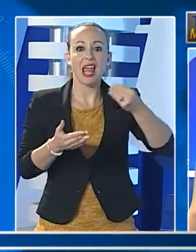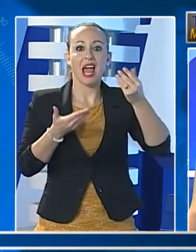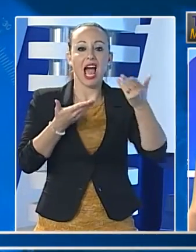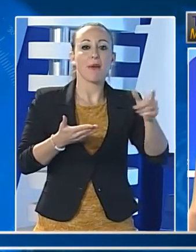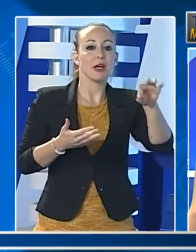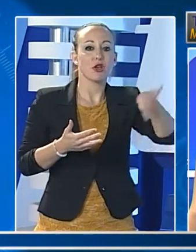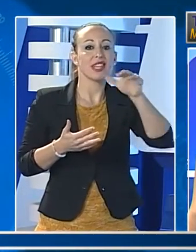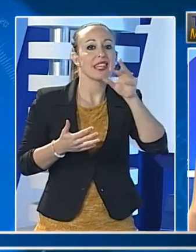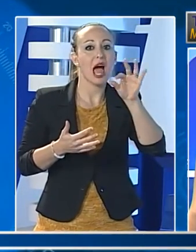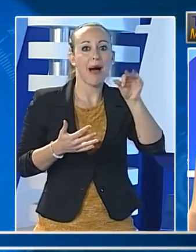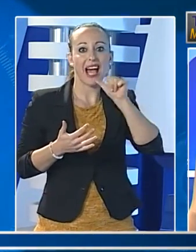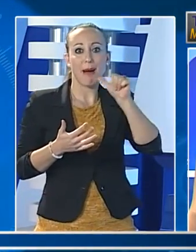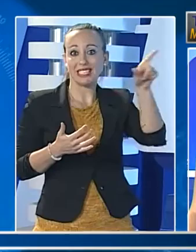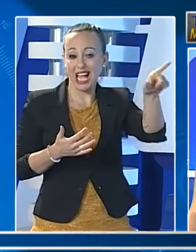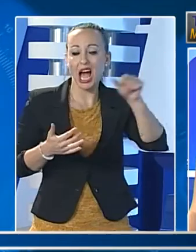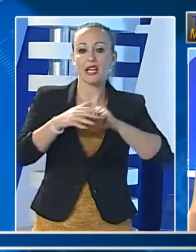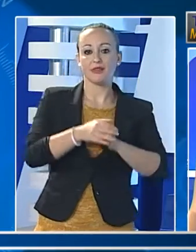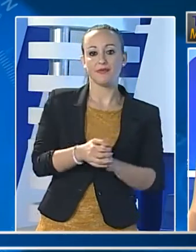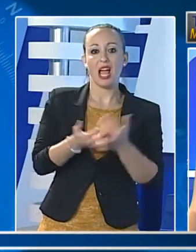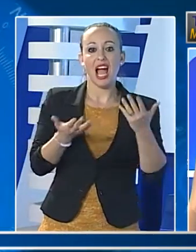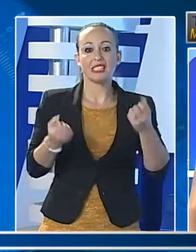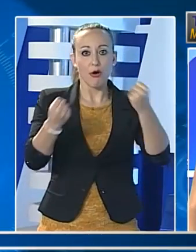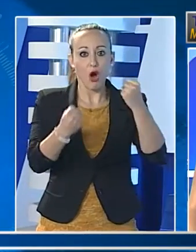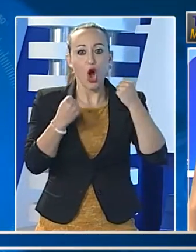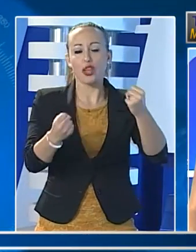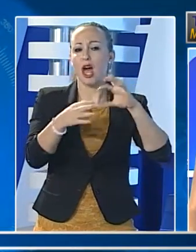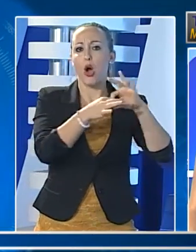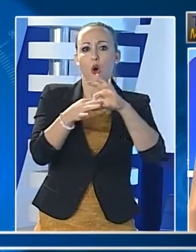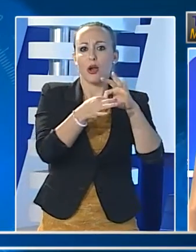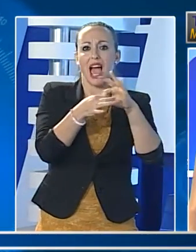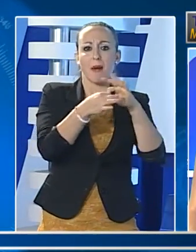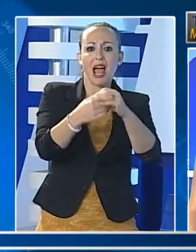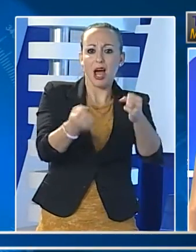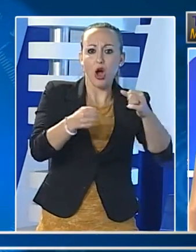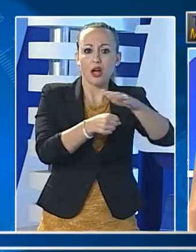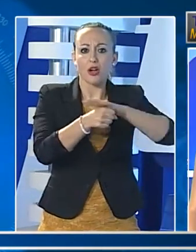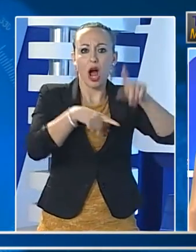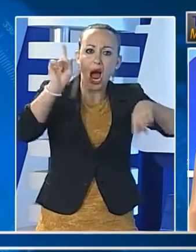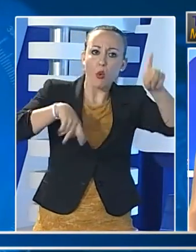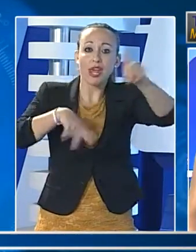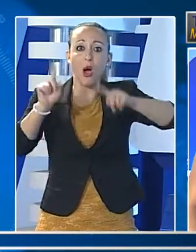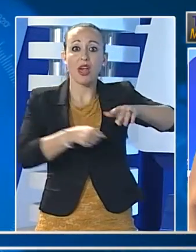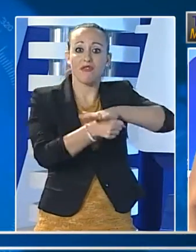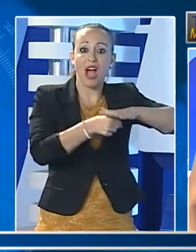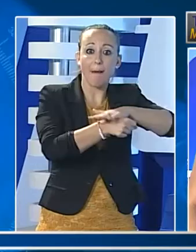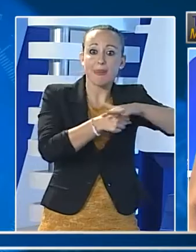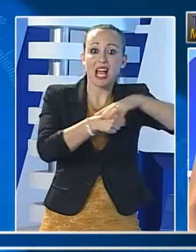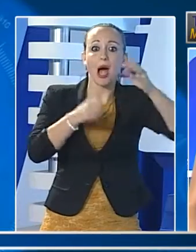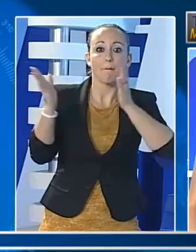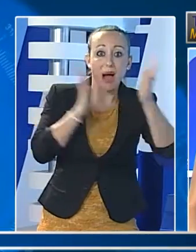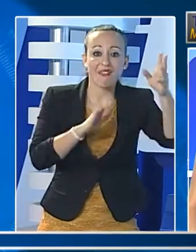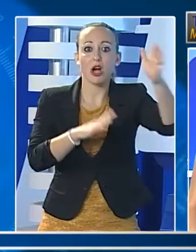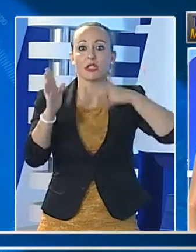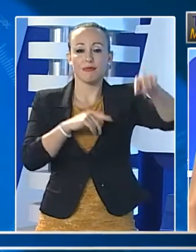sequestro ha riguardato appezzamenti di terreno, unità immobiliari, ben sei complessi aziendali, quote